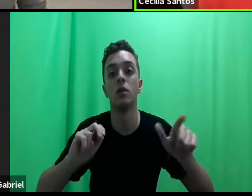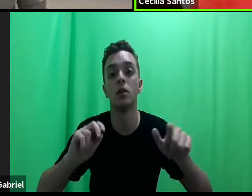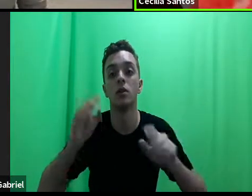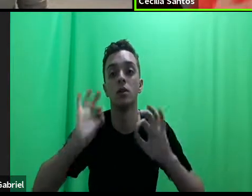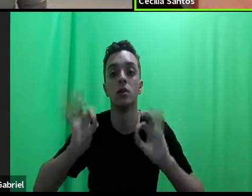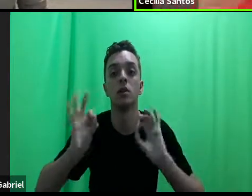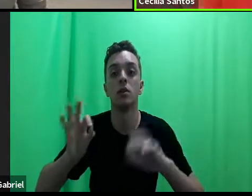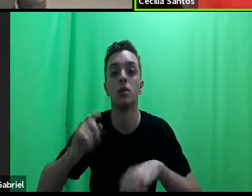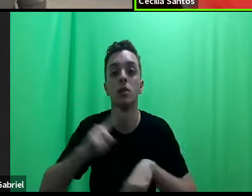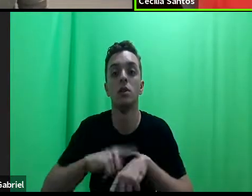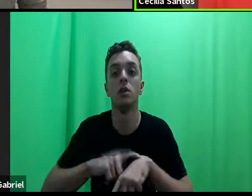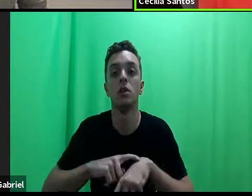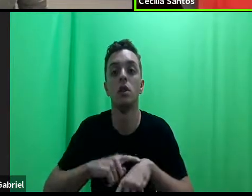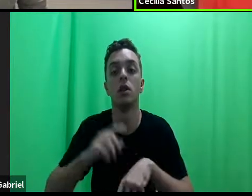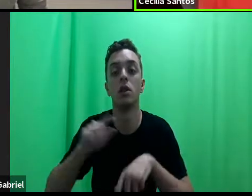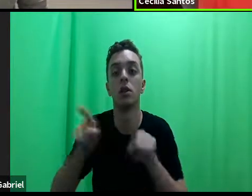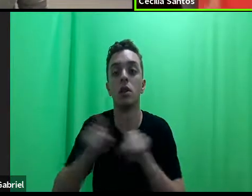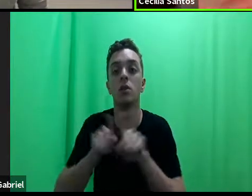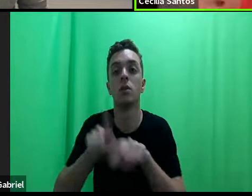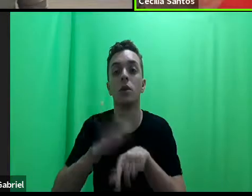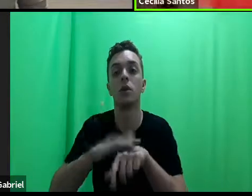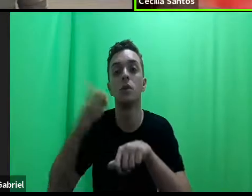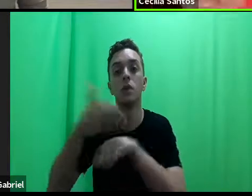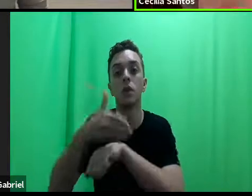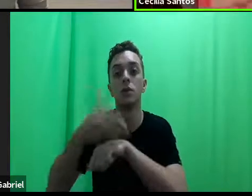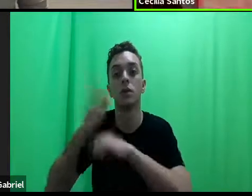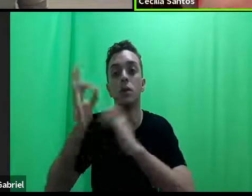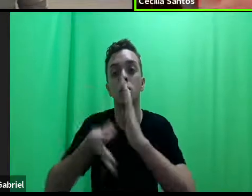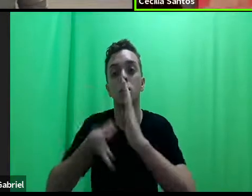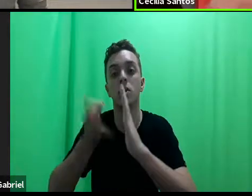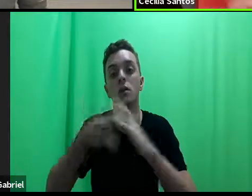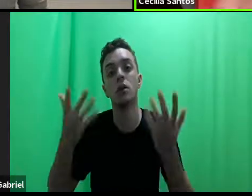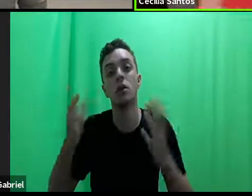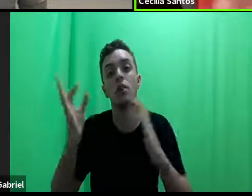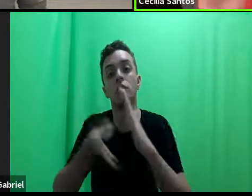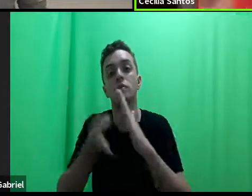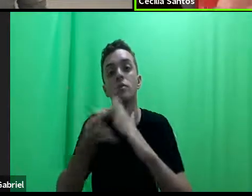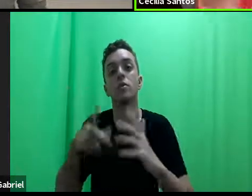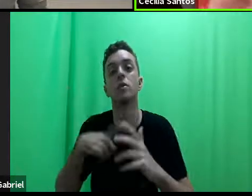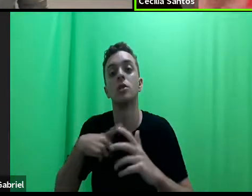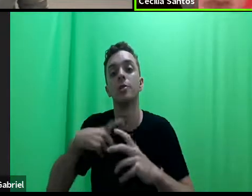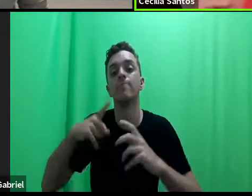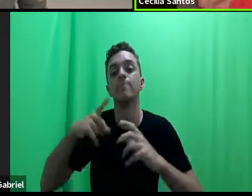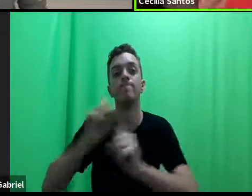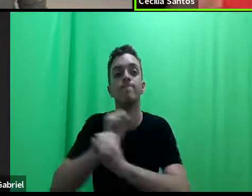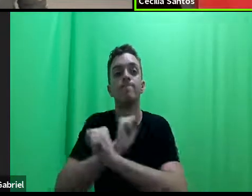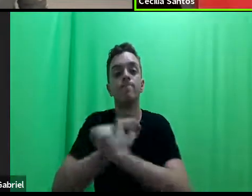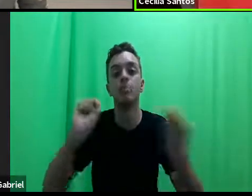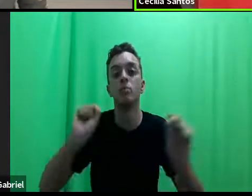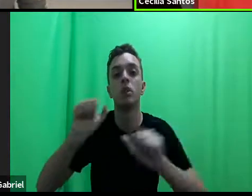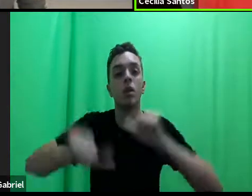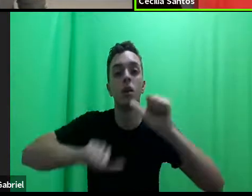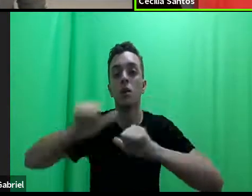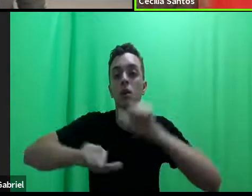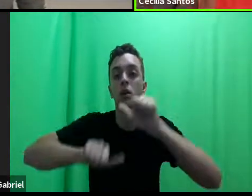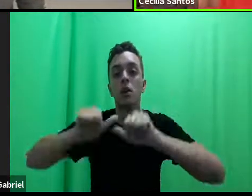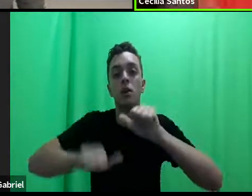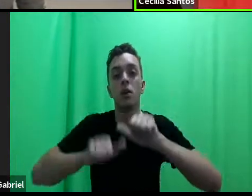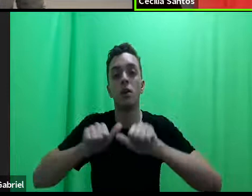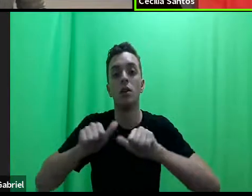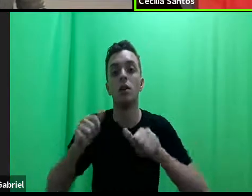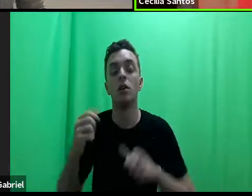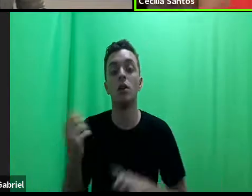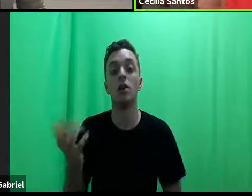geração, que também participou das clínicas. Então, as clínicas têm aí um potencial transformador muito interessante,